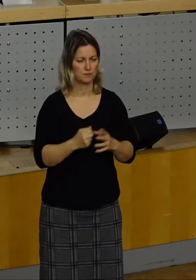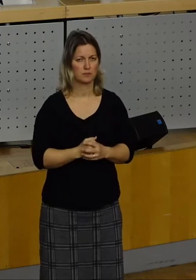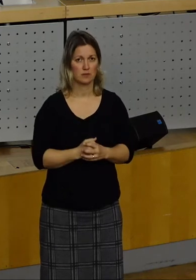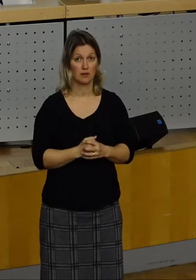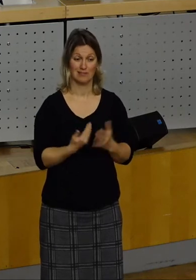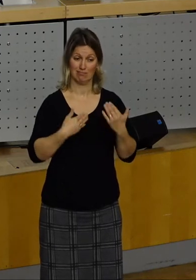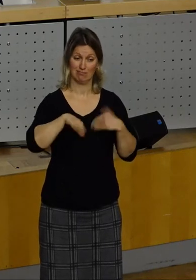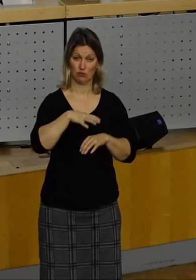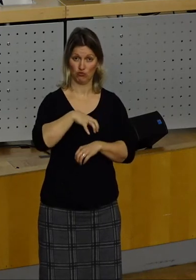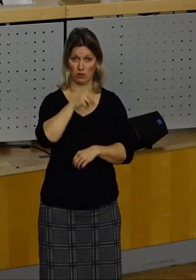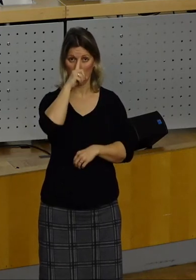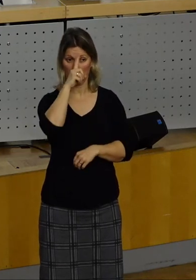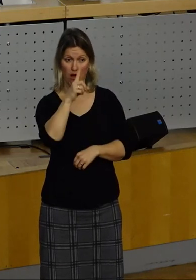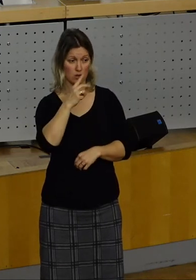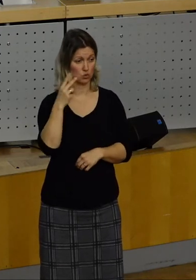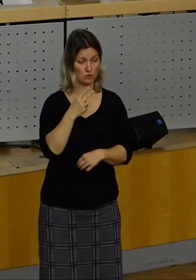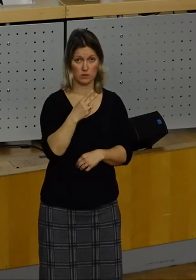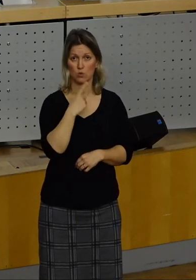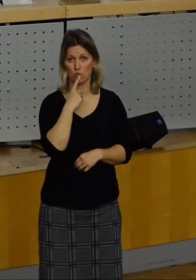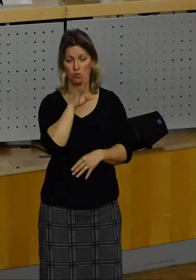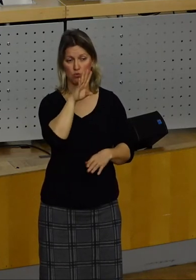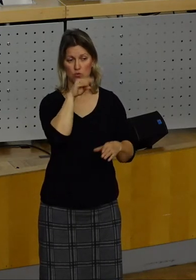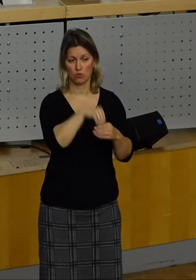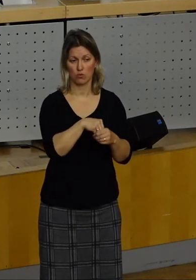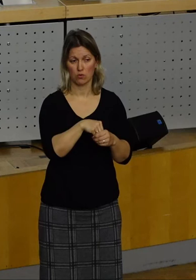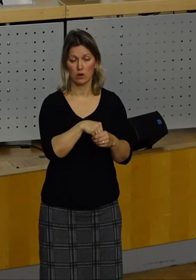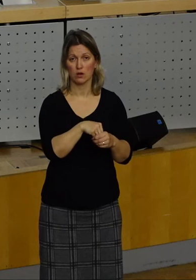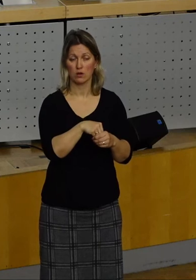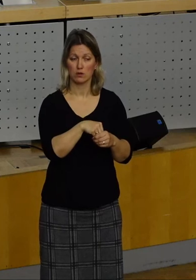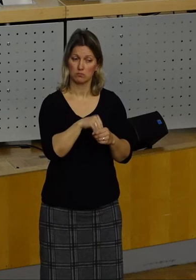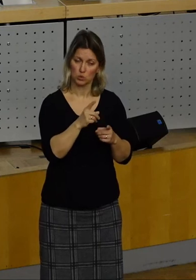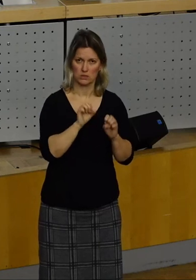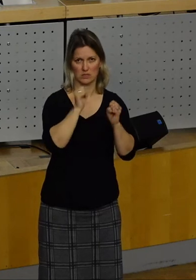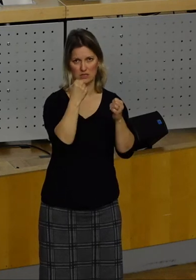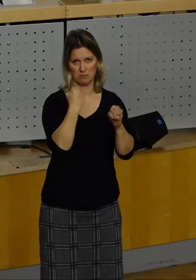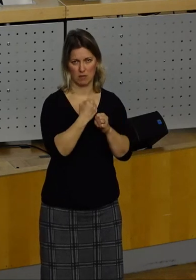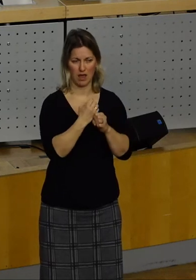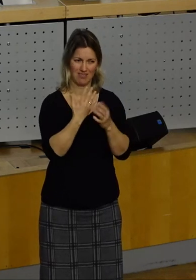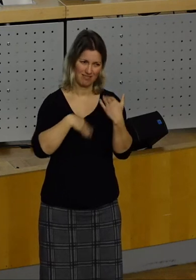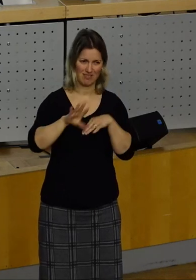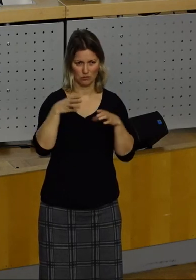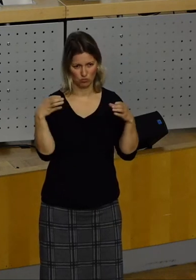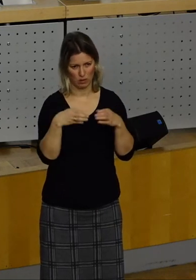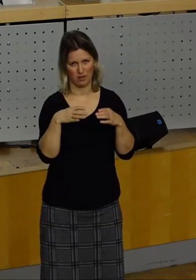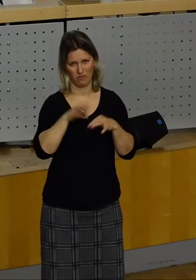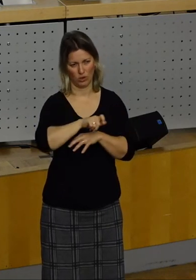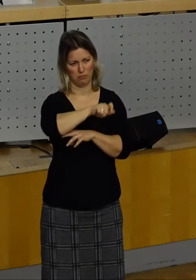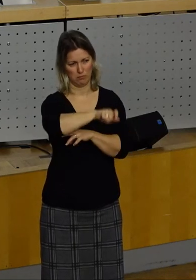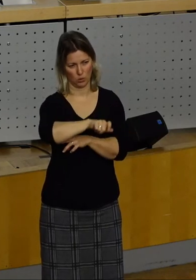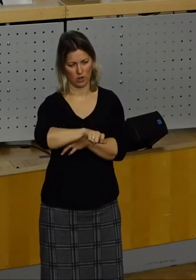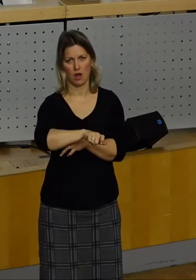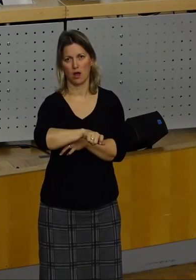Wir als Stadtrat sind selbstverständlich dort aufgefordert, gemeinsam für den Bürger, für die wir hier drinnen